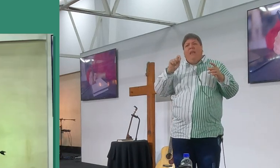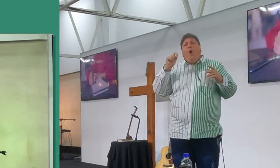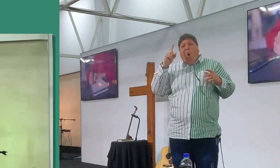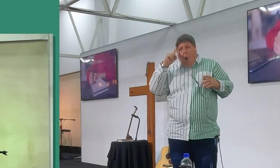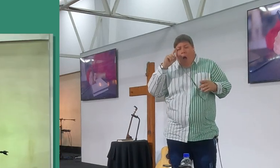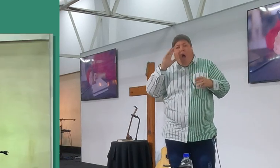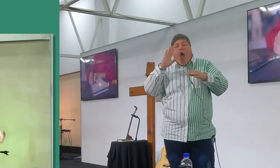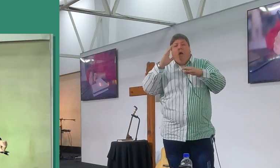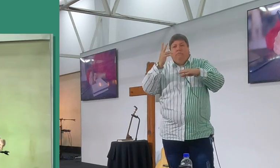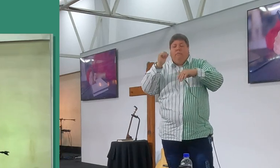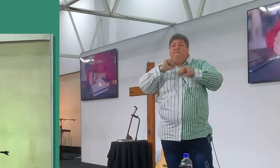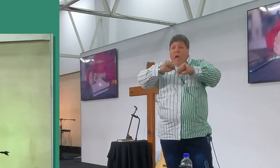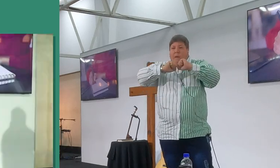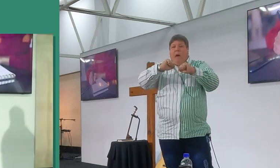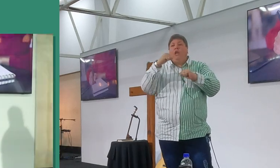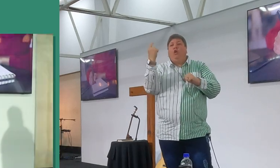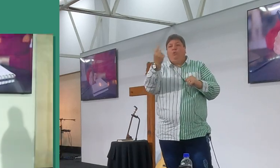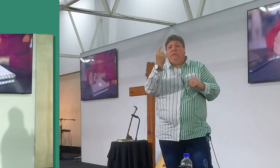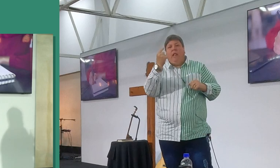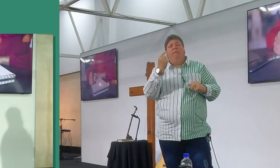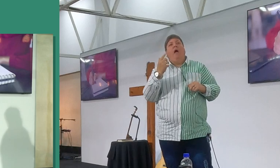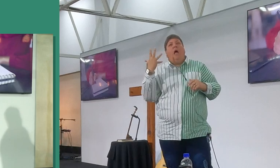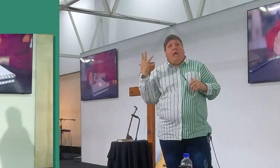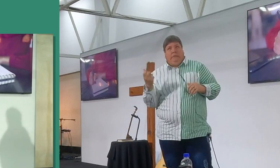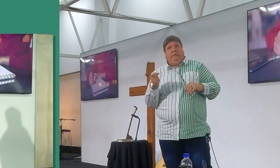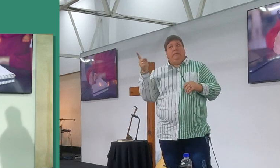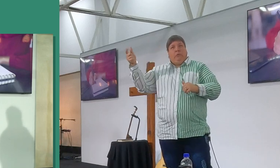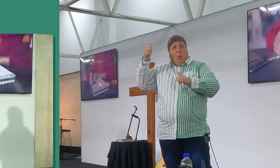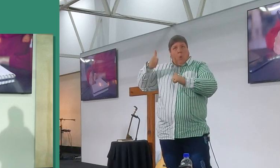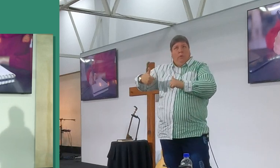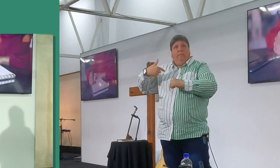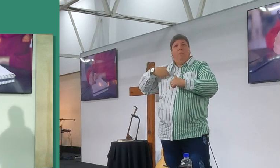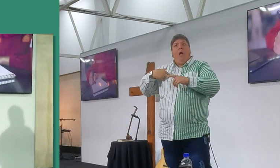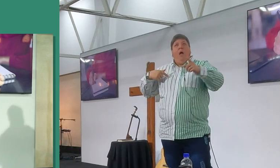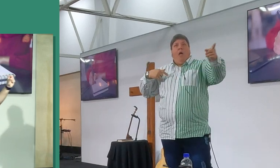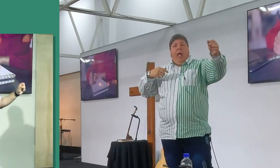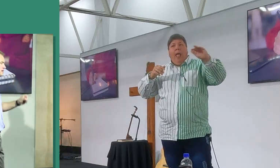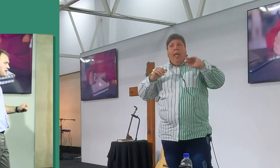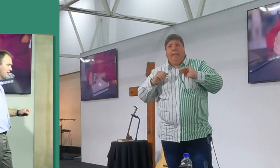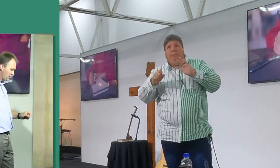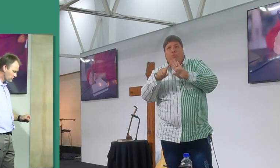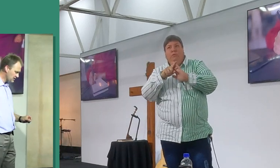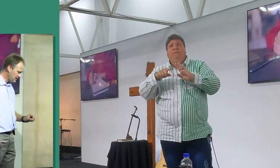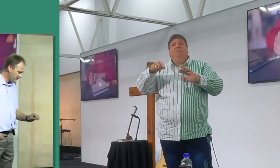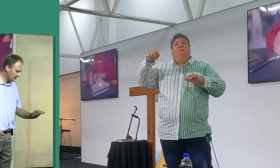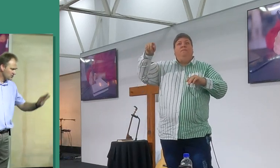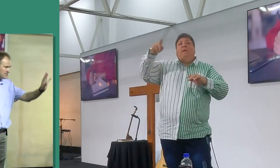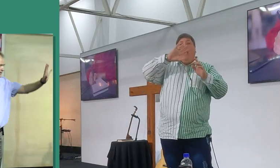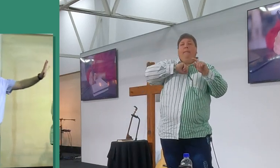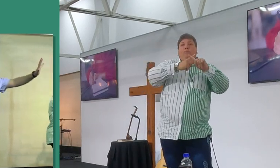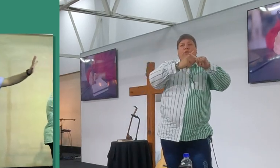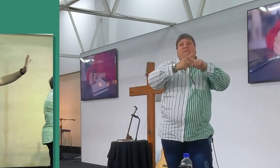jouself, soos David, aan wat die heren in jou leven gedoen het, gaan skryf dit neer, gaan skryf die naam neer, wat